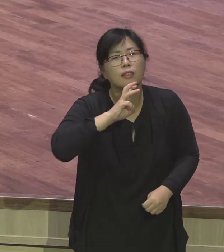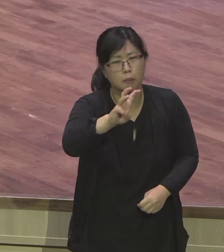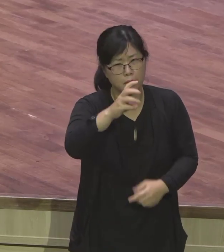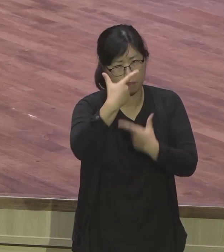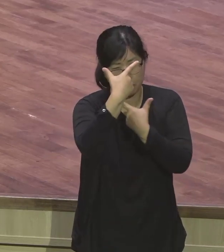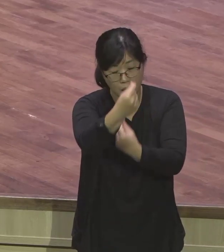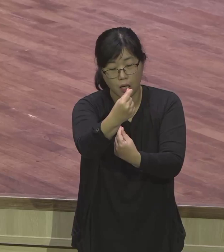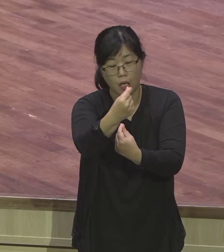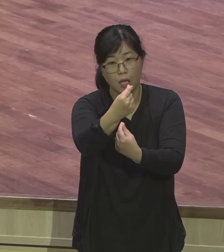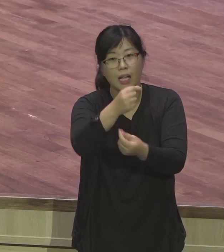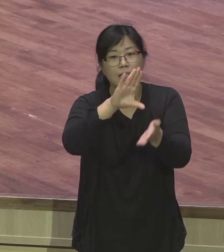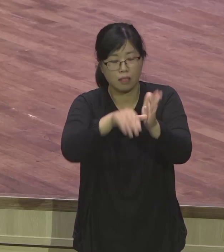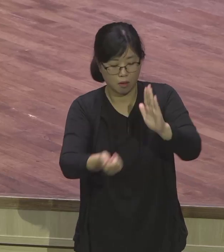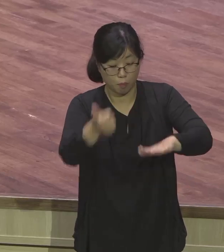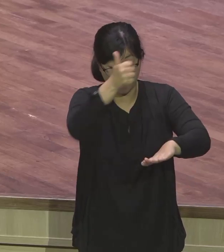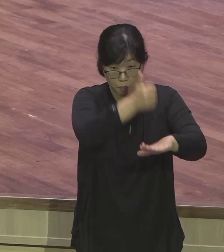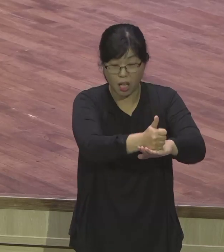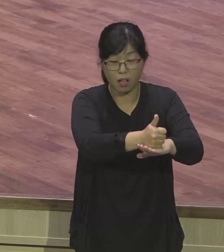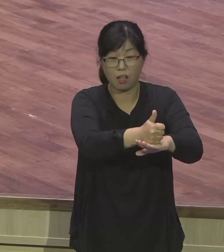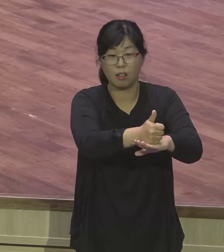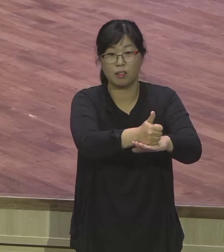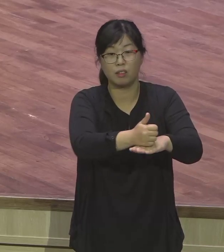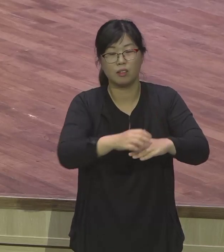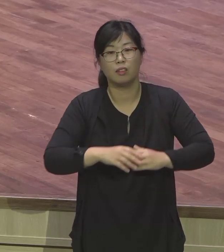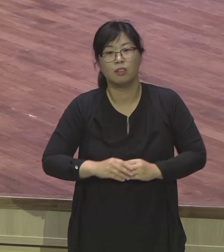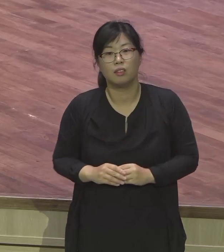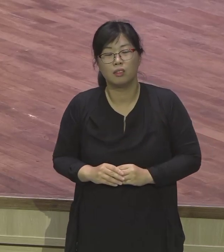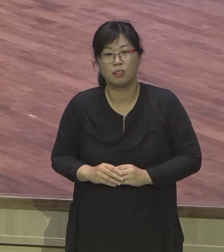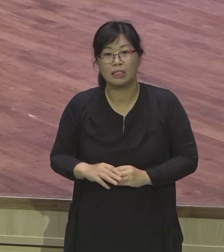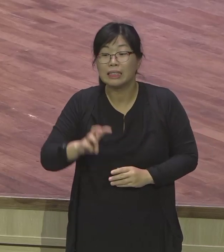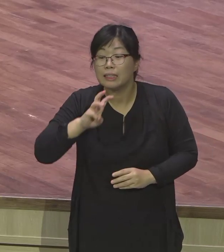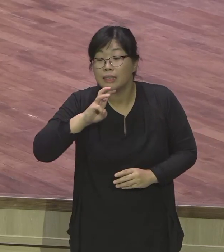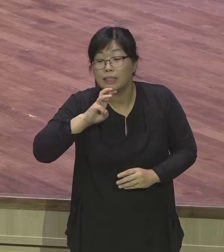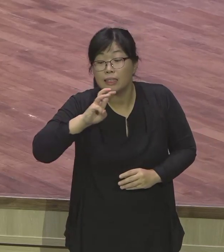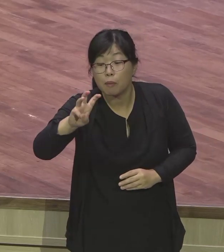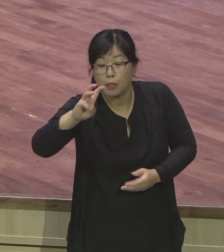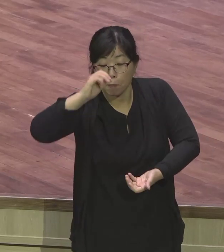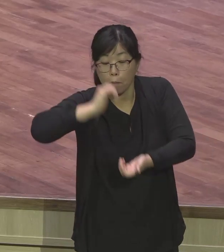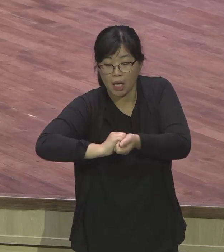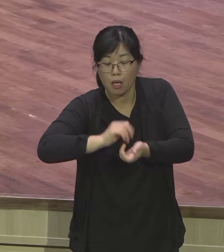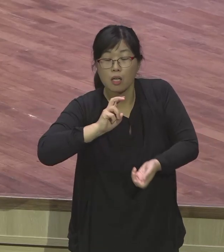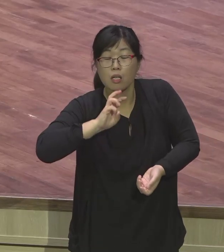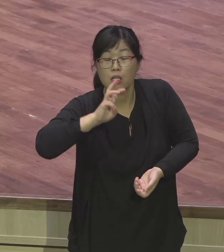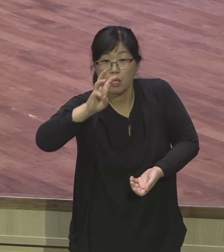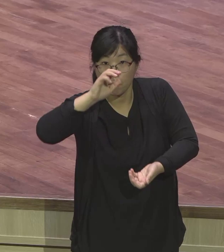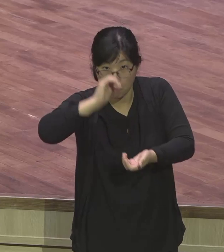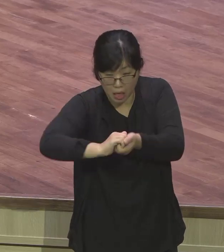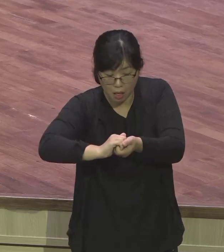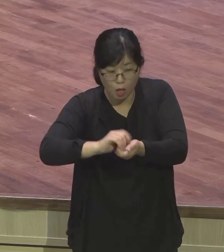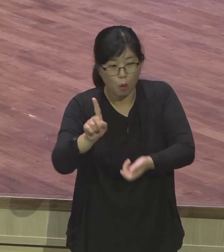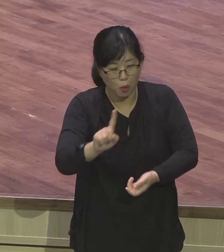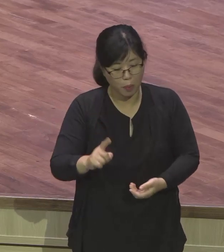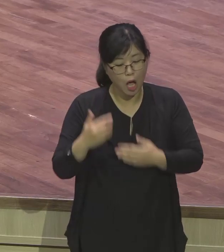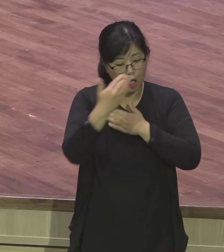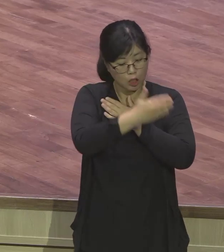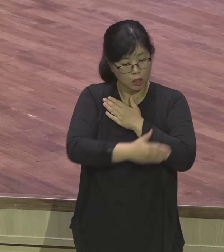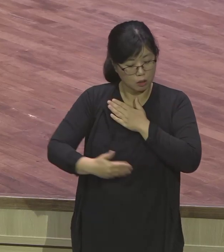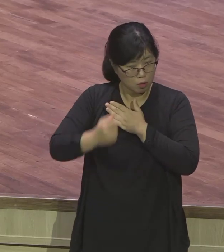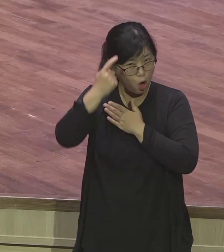30세라고 하는 이 말은 영육관의 성숙함이 인정된 나이다 영육관이